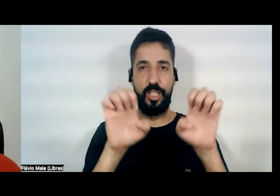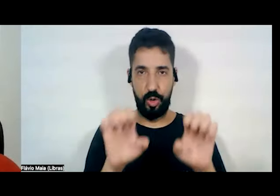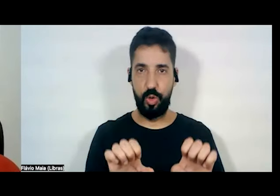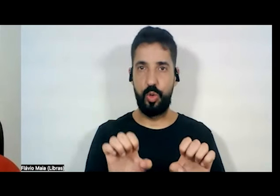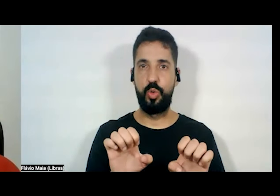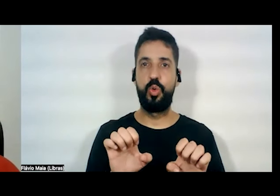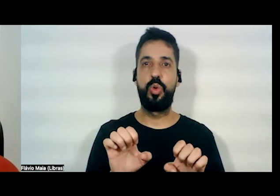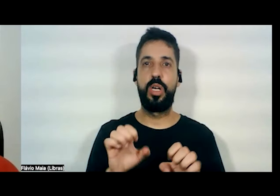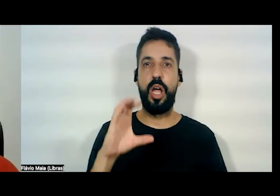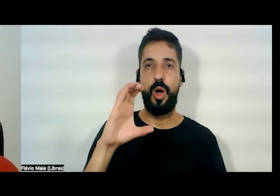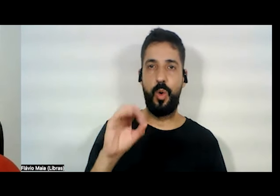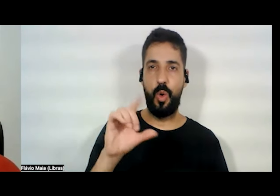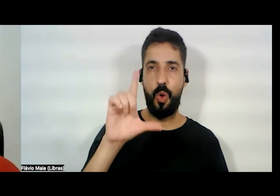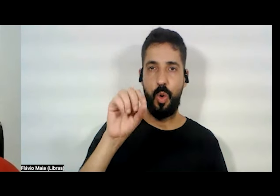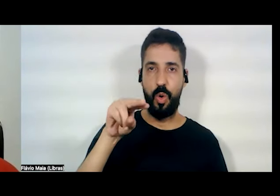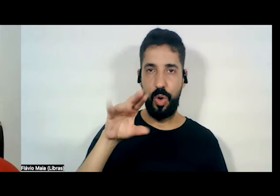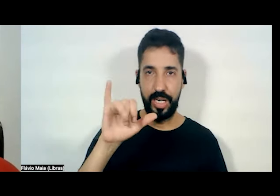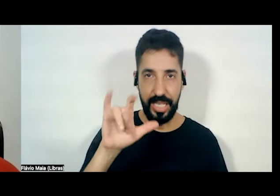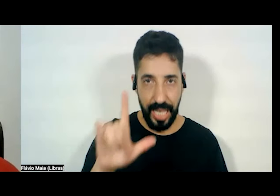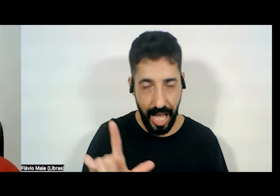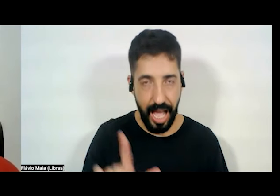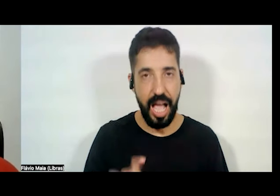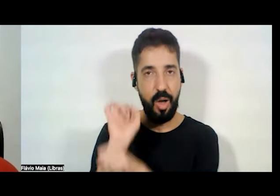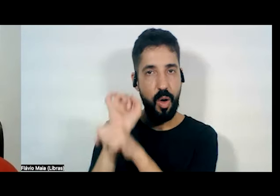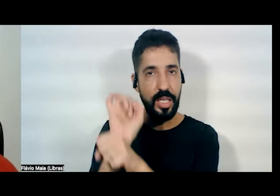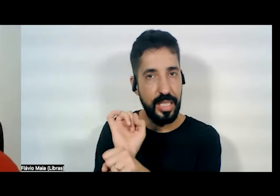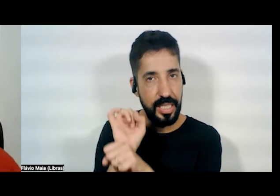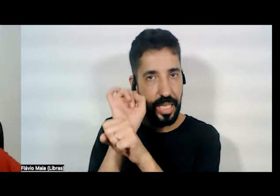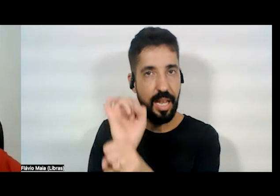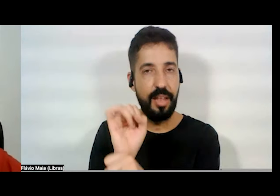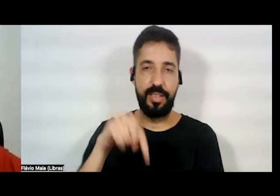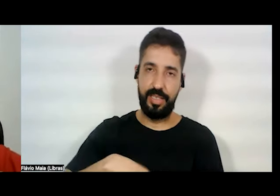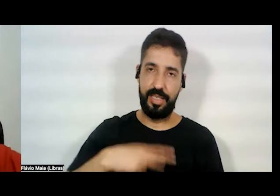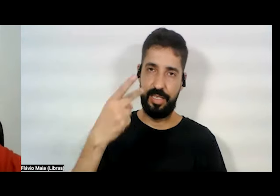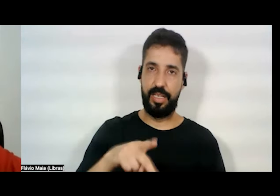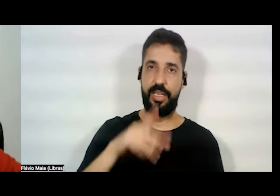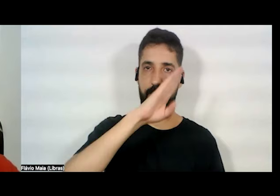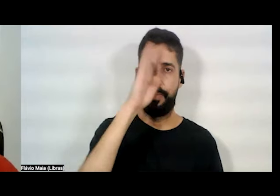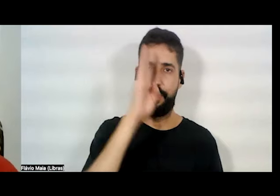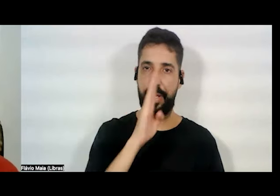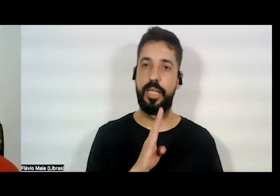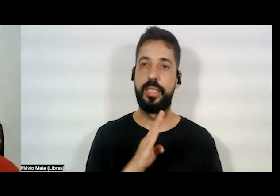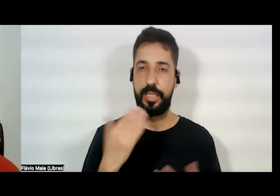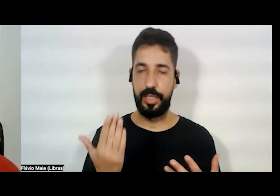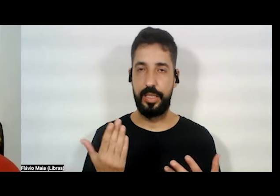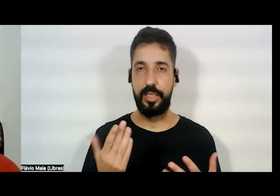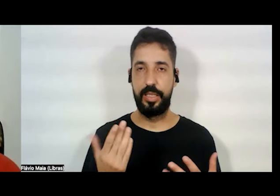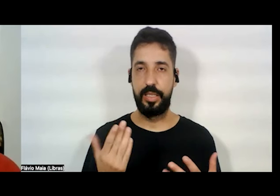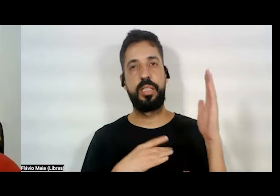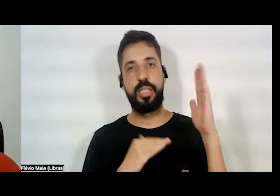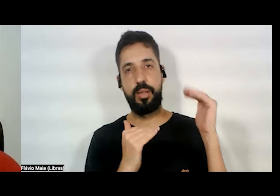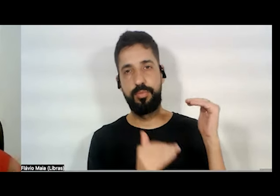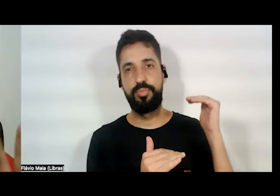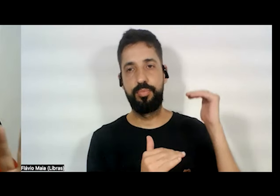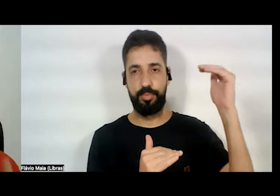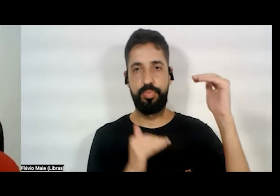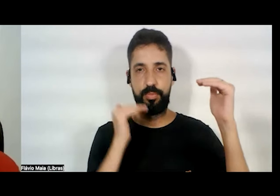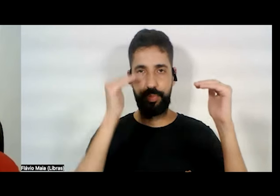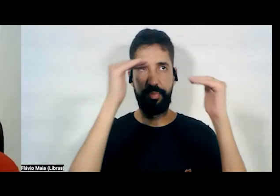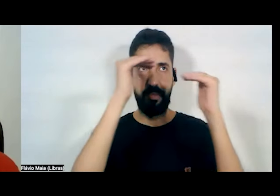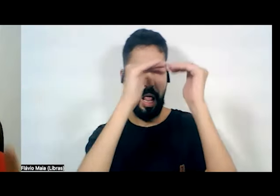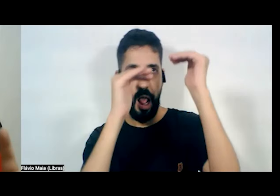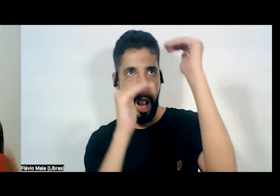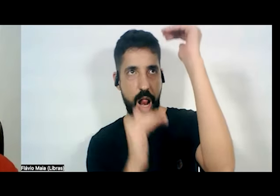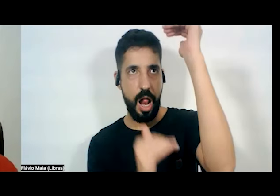a estrutura escravista do Brasil. E aí as hierarquias que isso foi produzindo, essas três